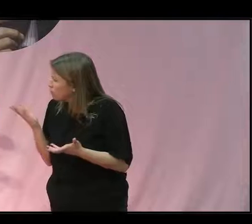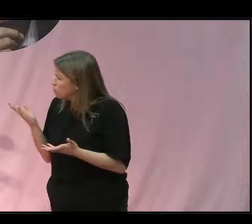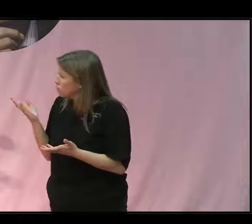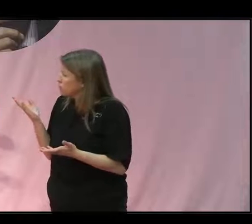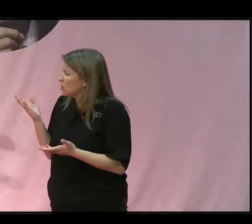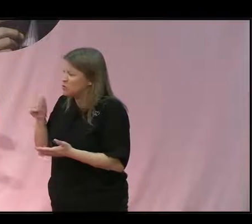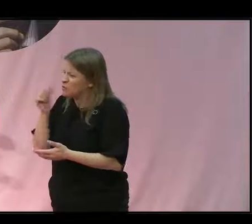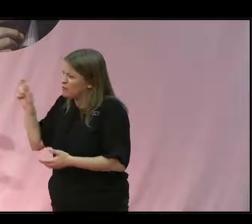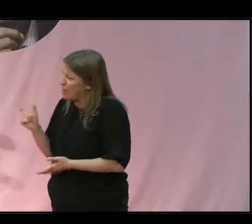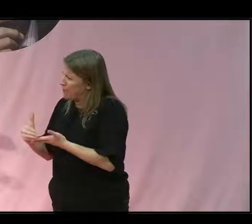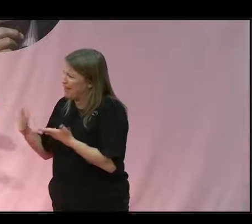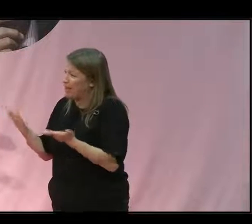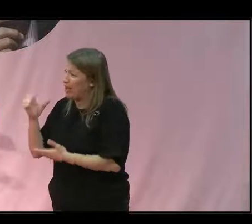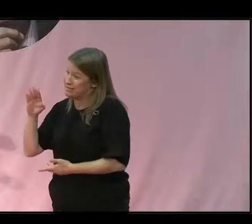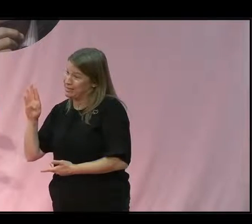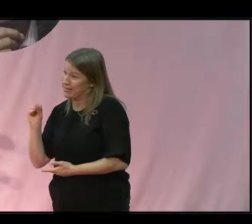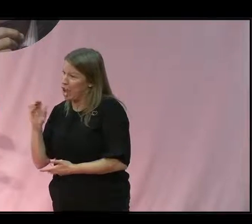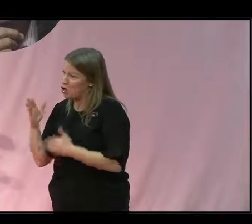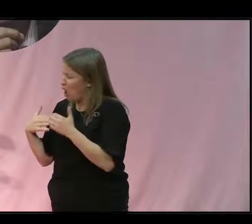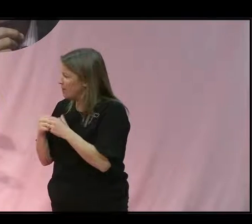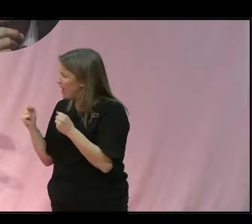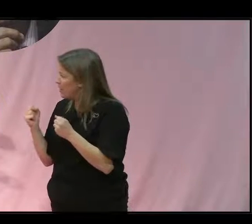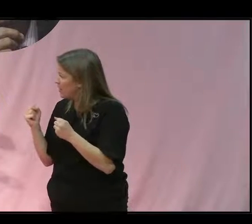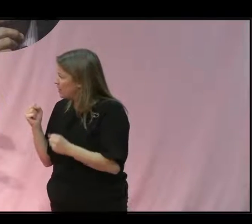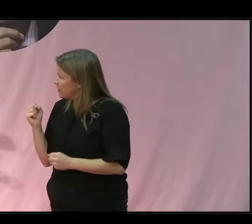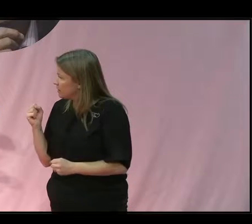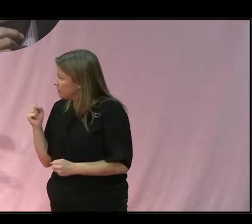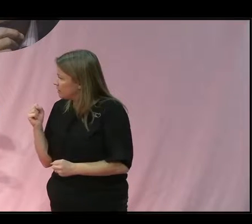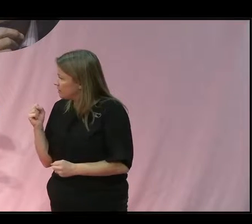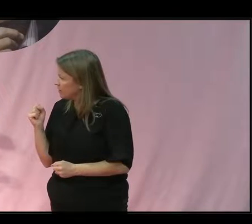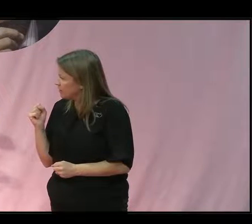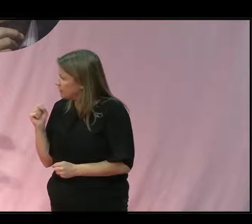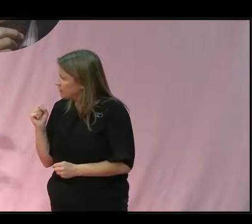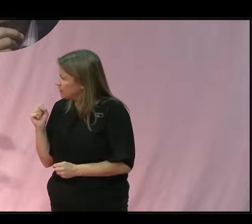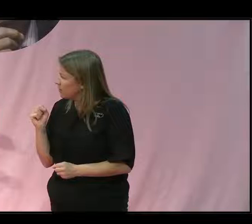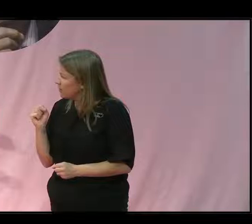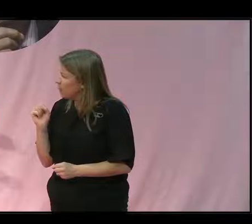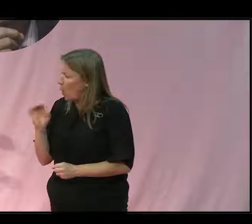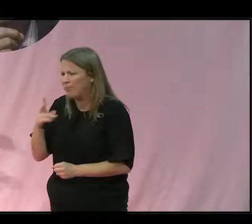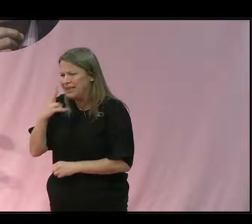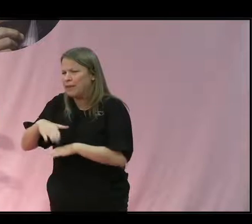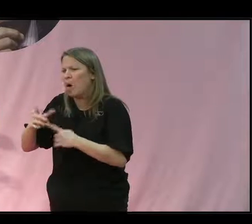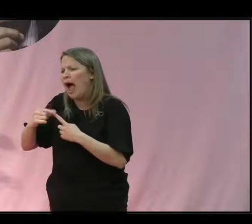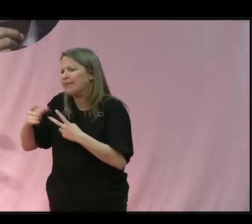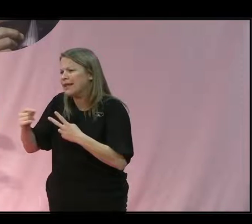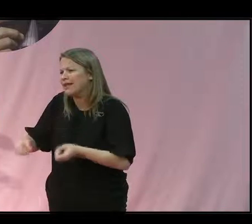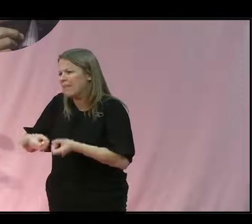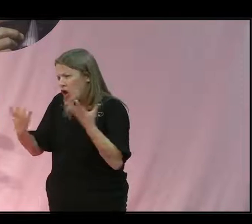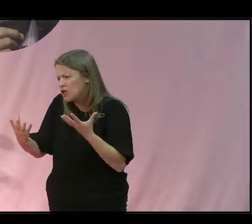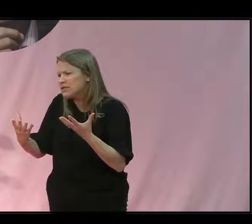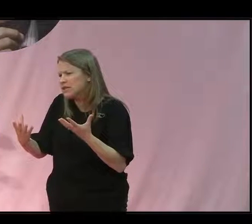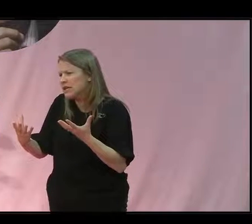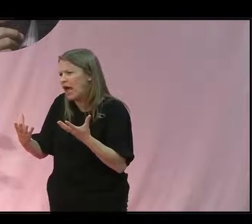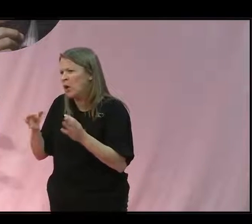naturligtvis. Men om du kunde expandera på det här med att bidra till att skapa alternativa lösningar och möjligheter i